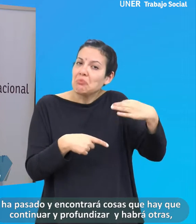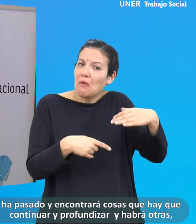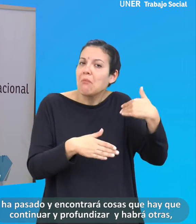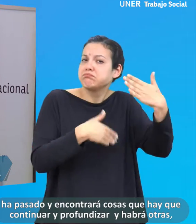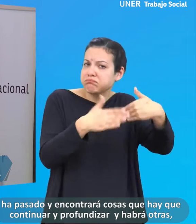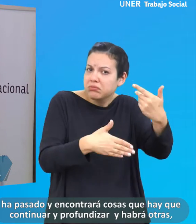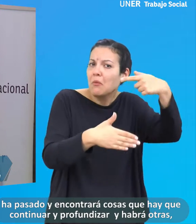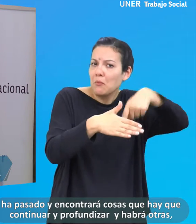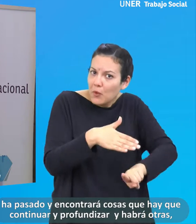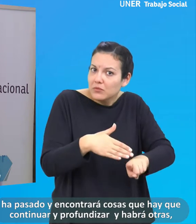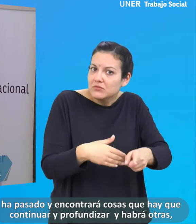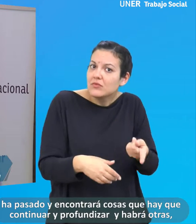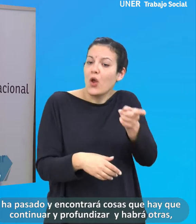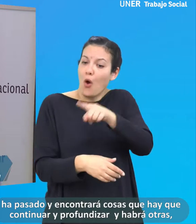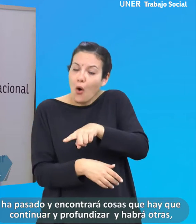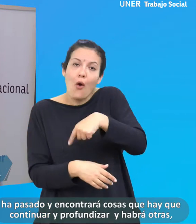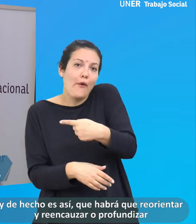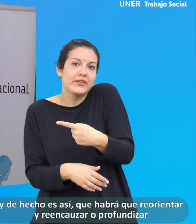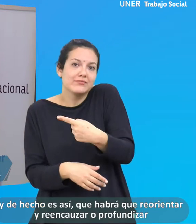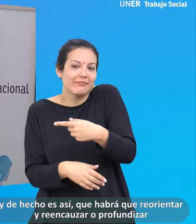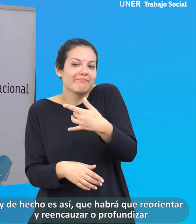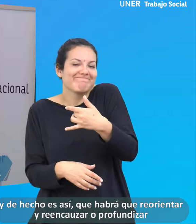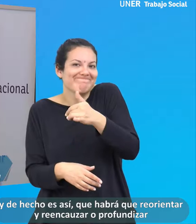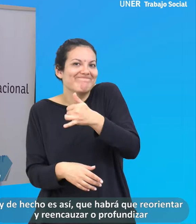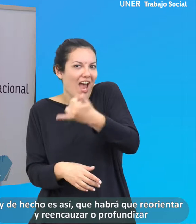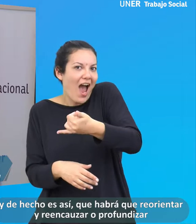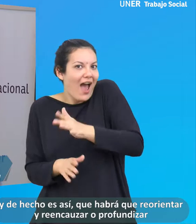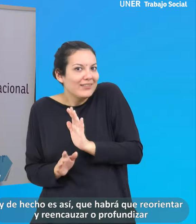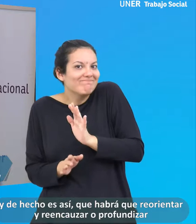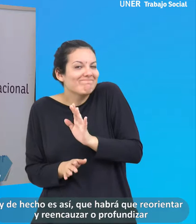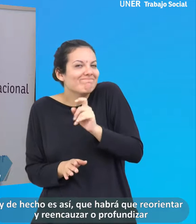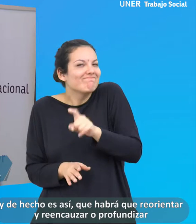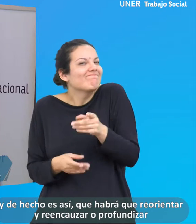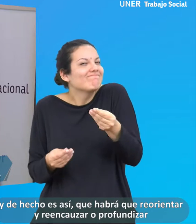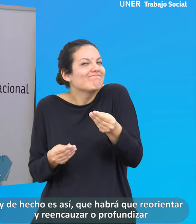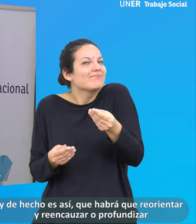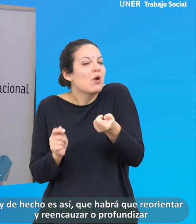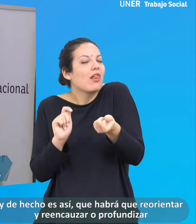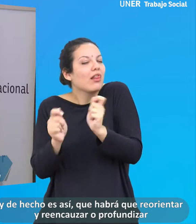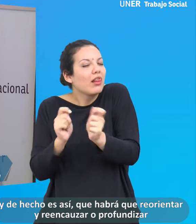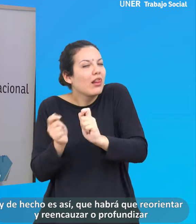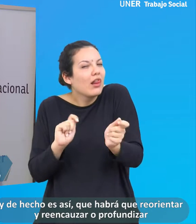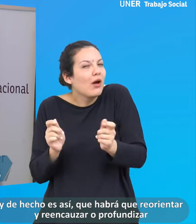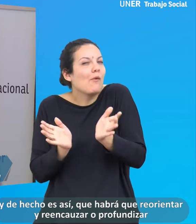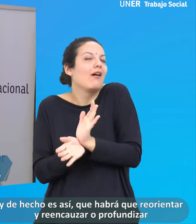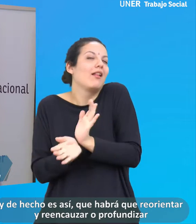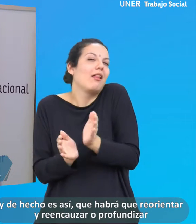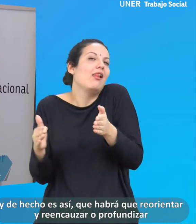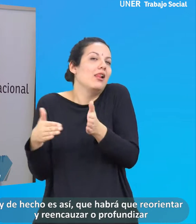y profundizar y ahí habrá otras, y de hecho es así, que habrá que reorientar y